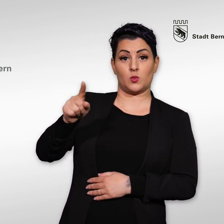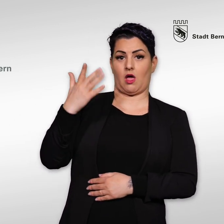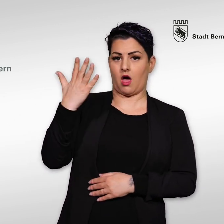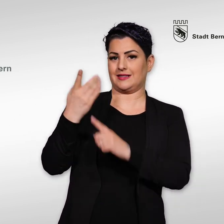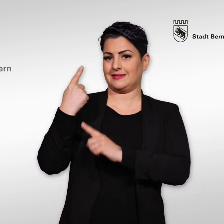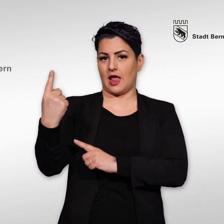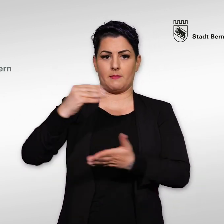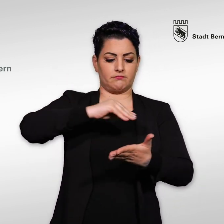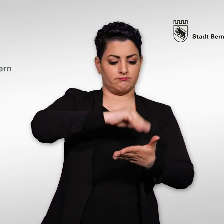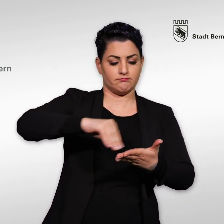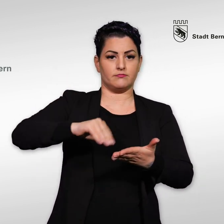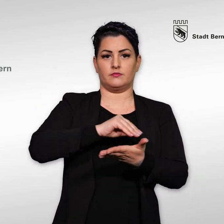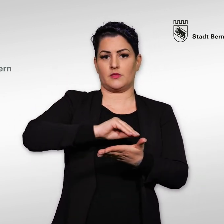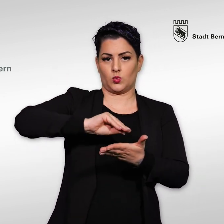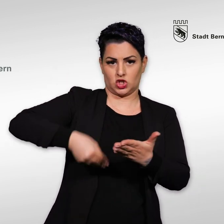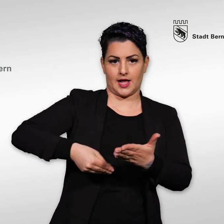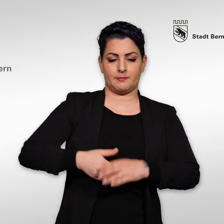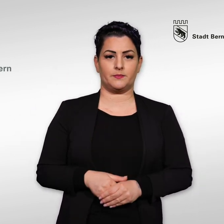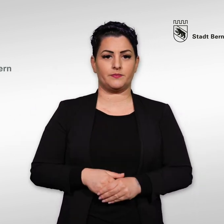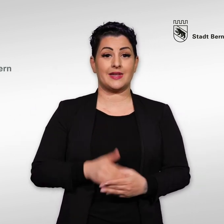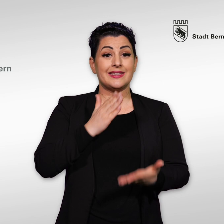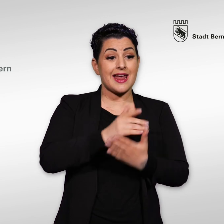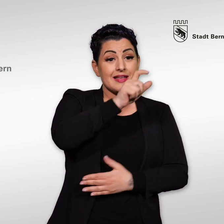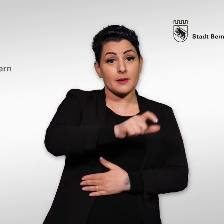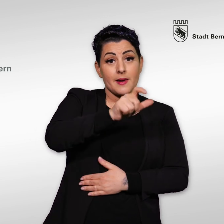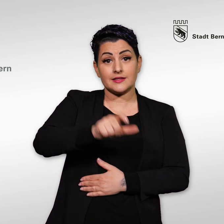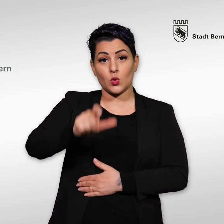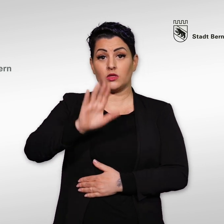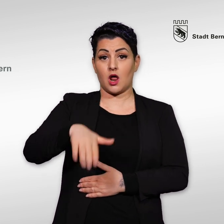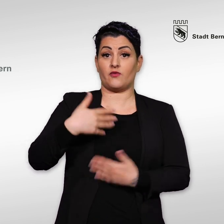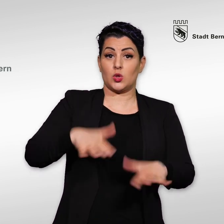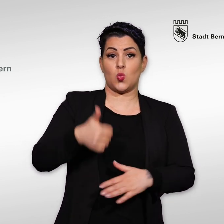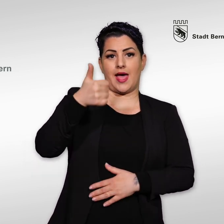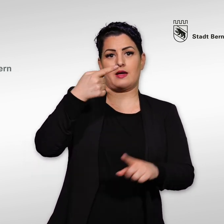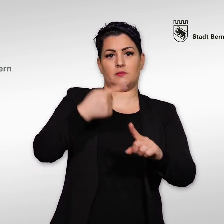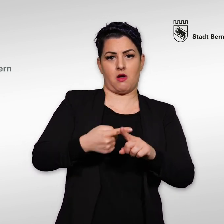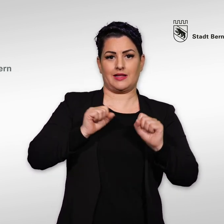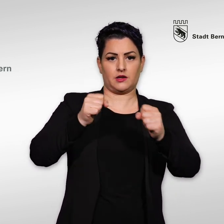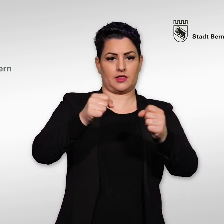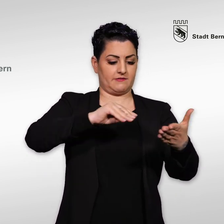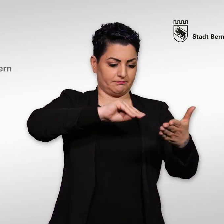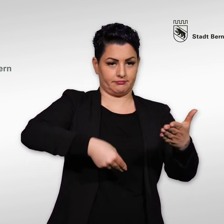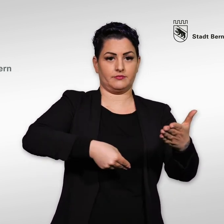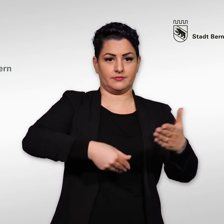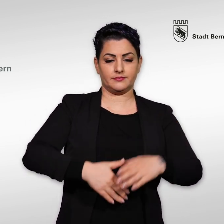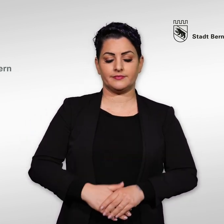eigenhändig handschriftlich ausgefüllt werden. Jede Person darf eine Initiative nur einmal unterschreiben.